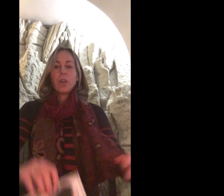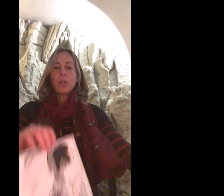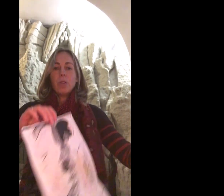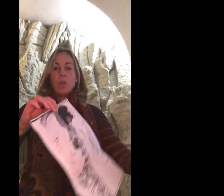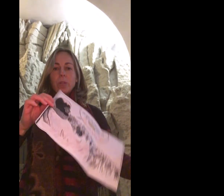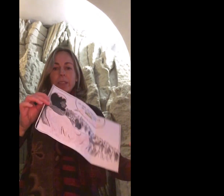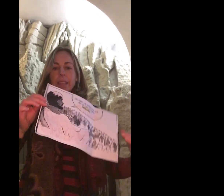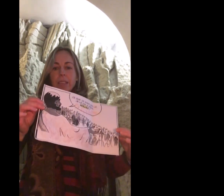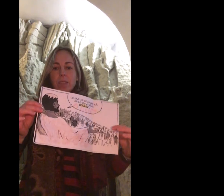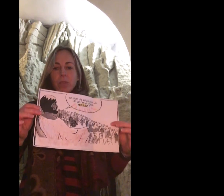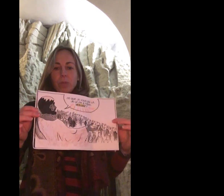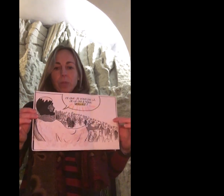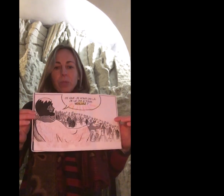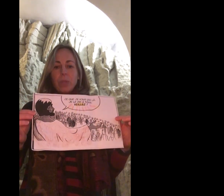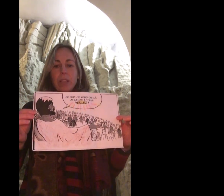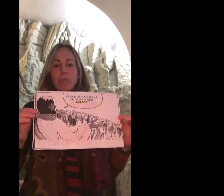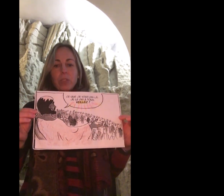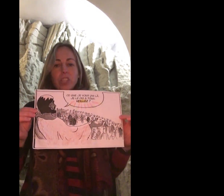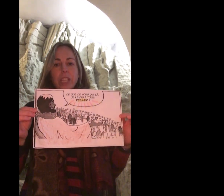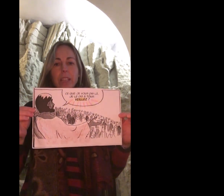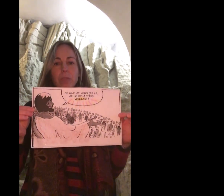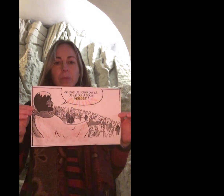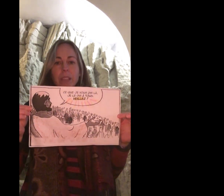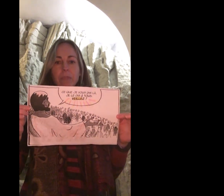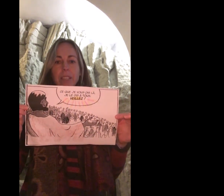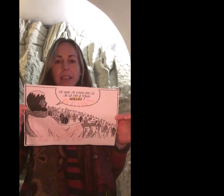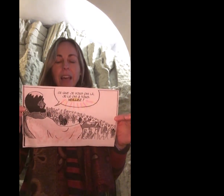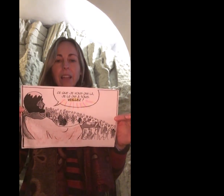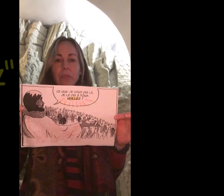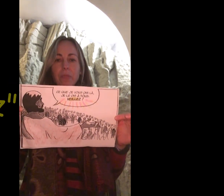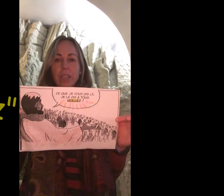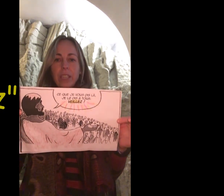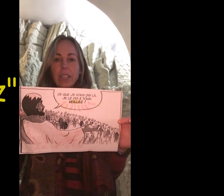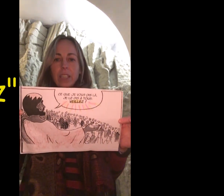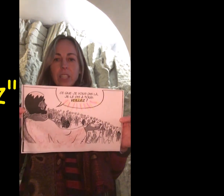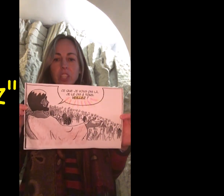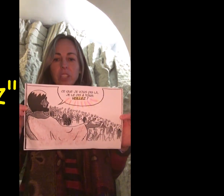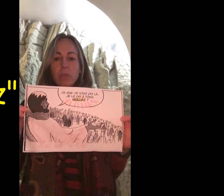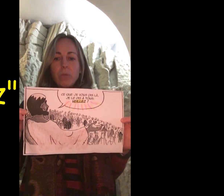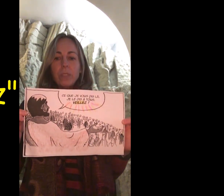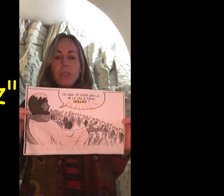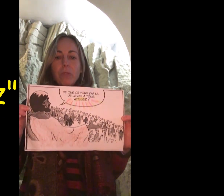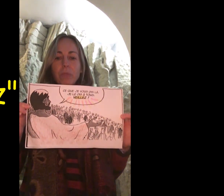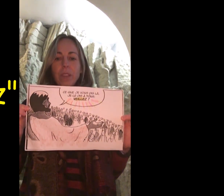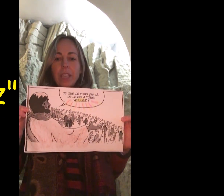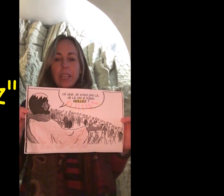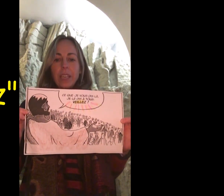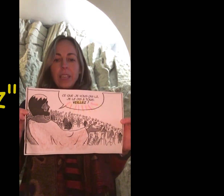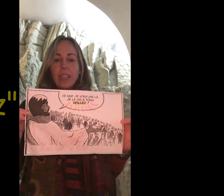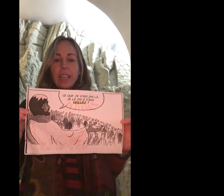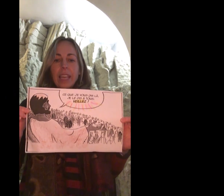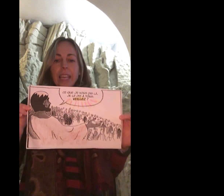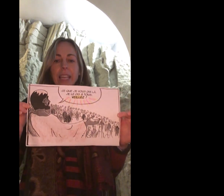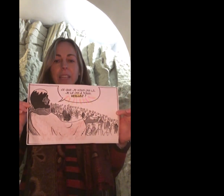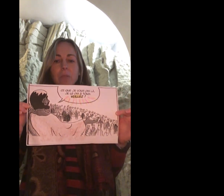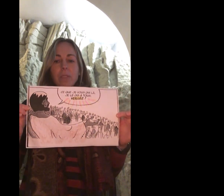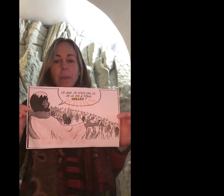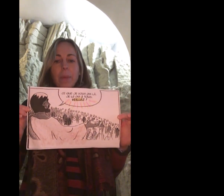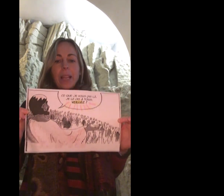Le texte de l'Évangile nous invite à veiller Jésus nous dit de veiller Il nous appelle